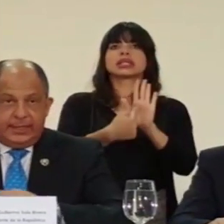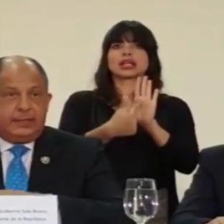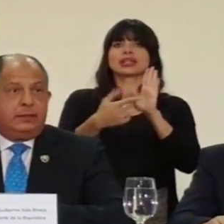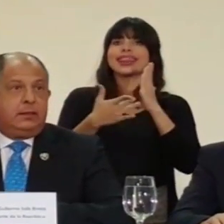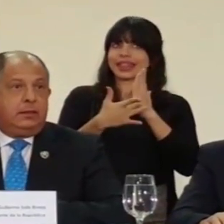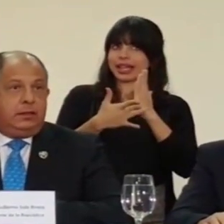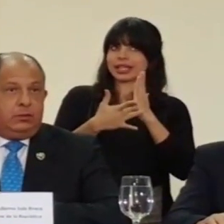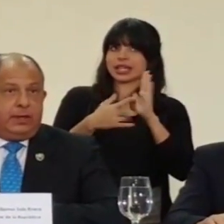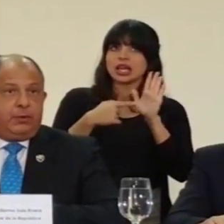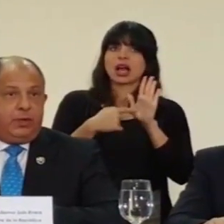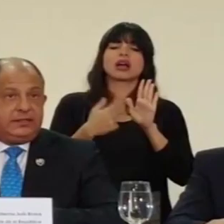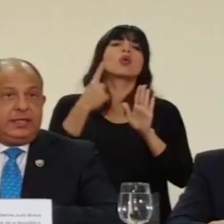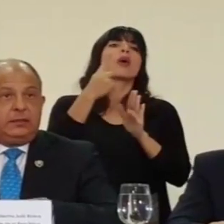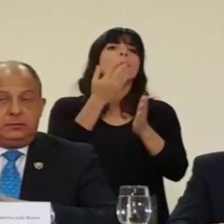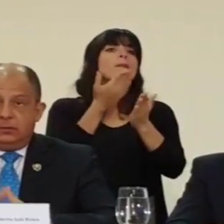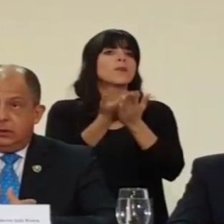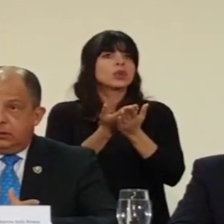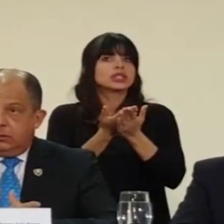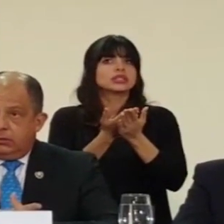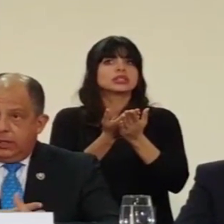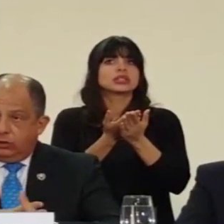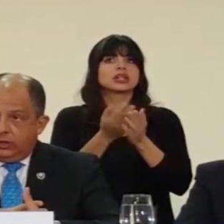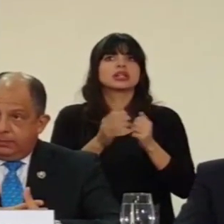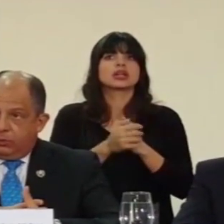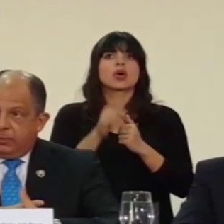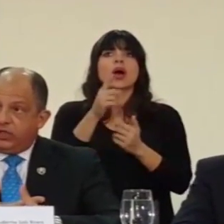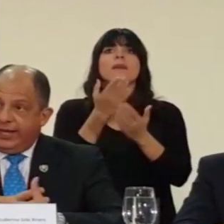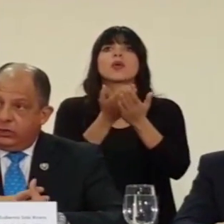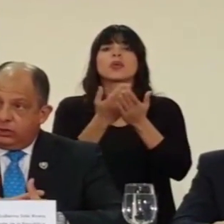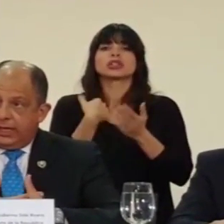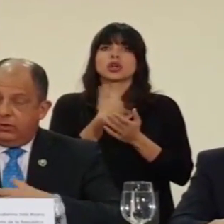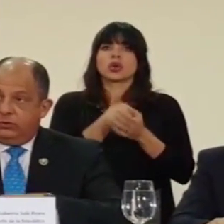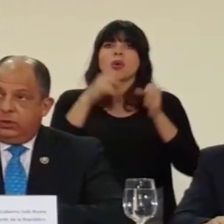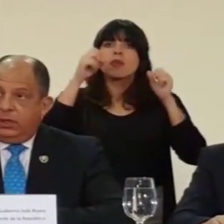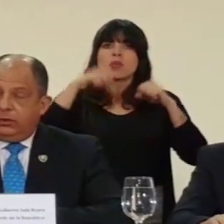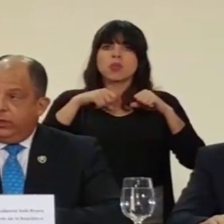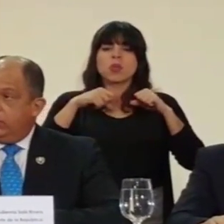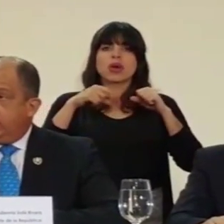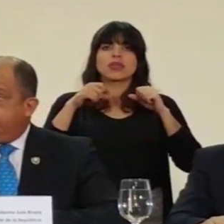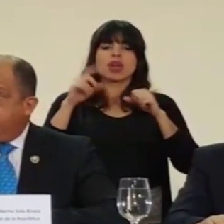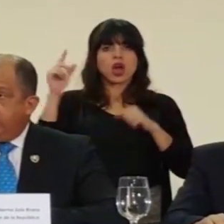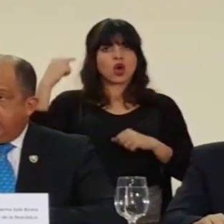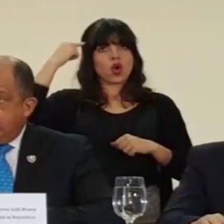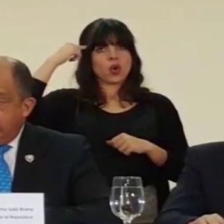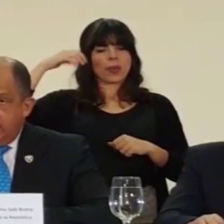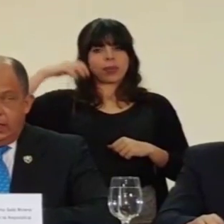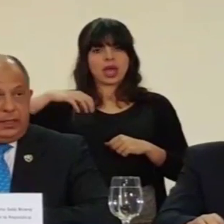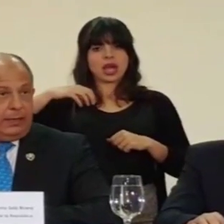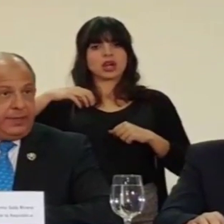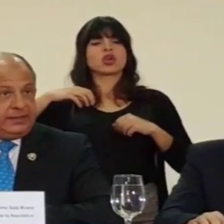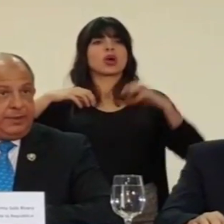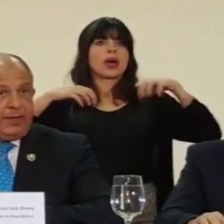técnica de una propuesta en donde podamos encontrarnos el gobierno de la República